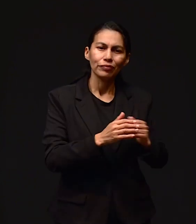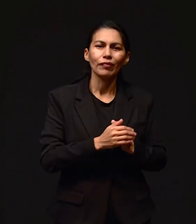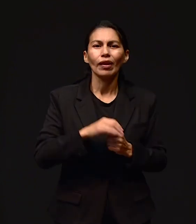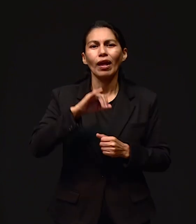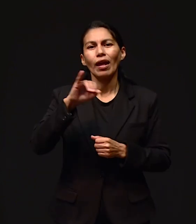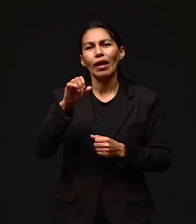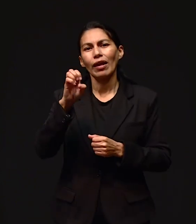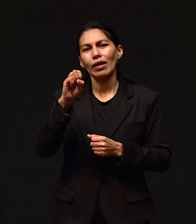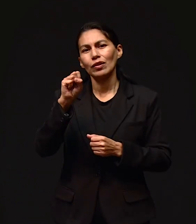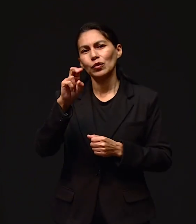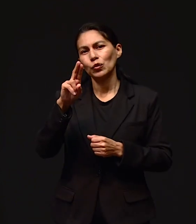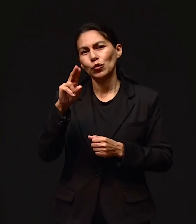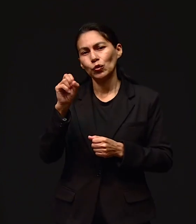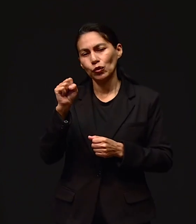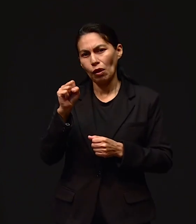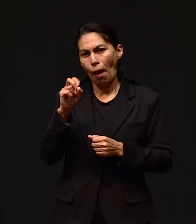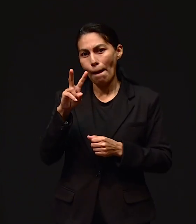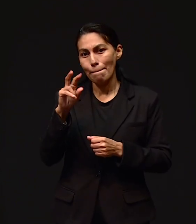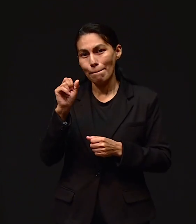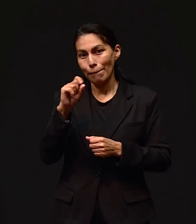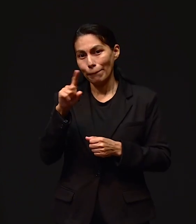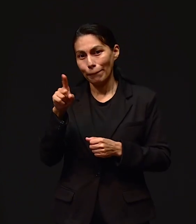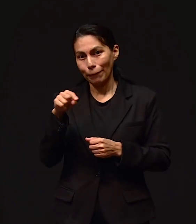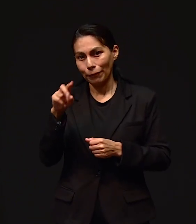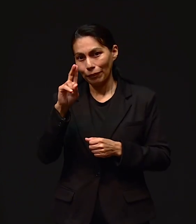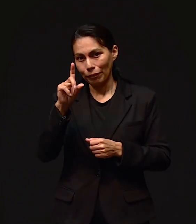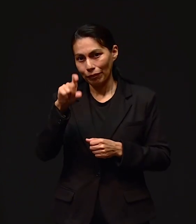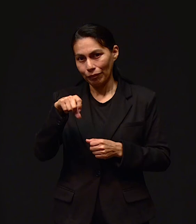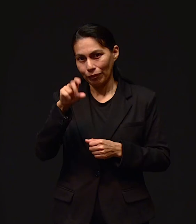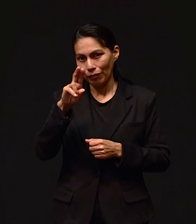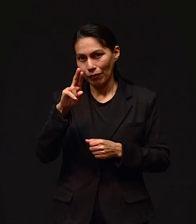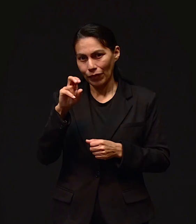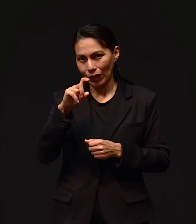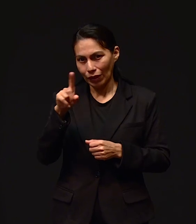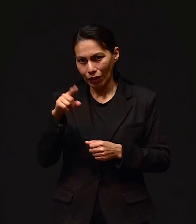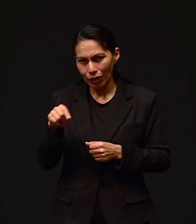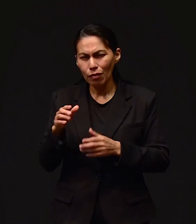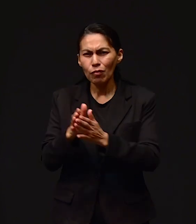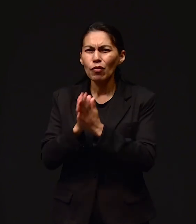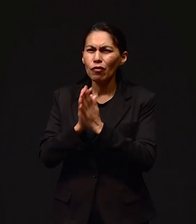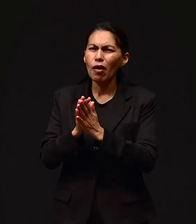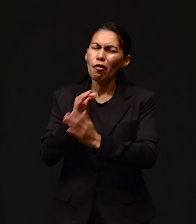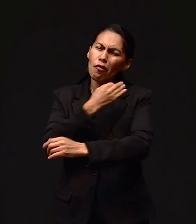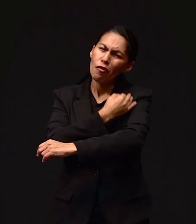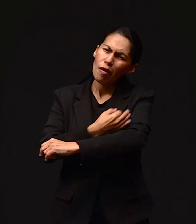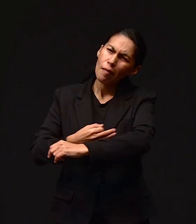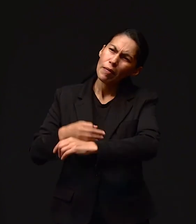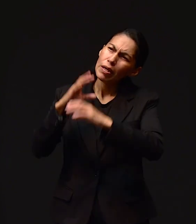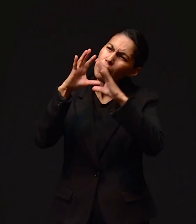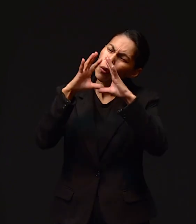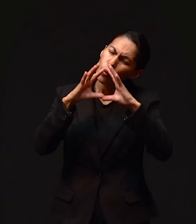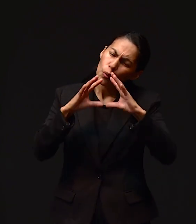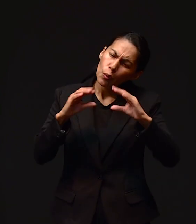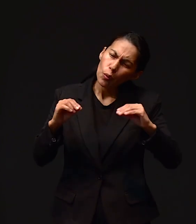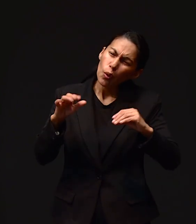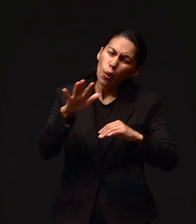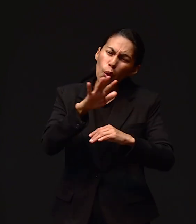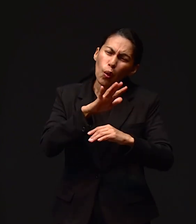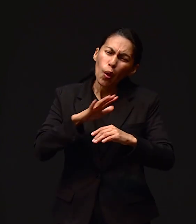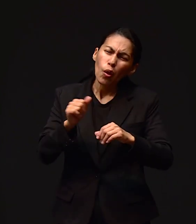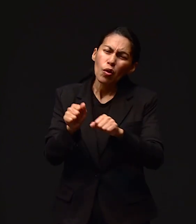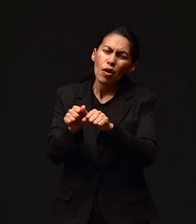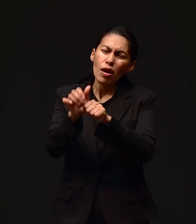familia La familia Vázquez La mayoría estamos con COVID Que Dios nos sane conforme a su voluntad